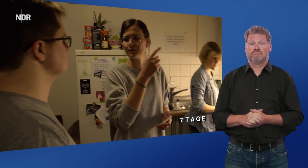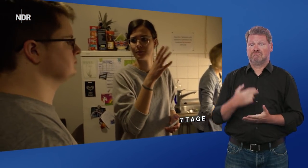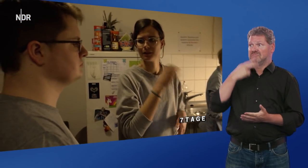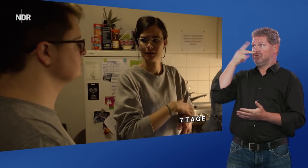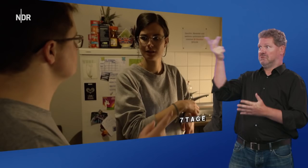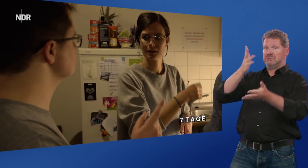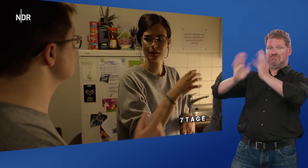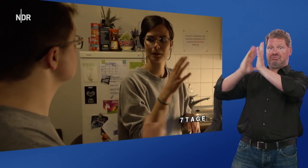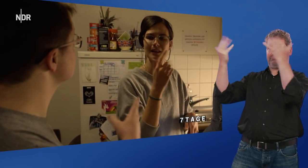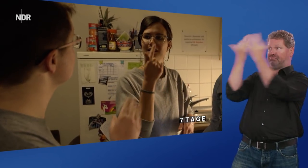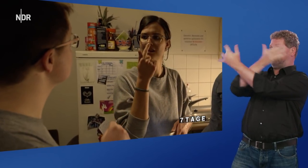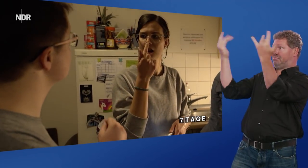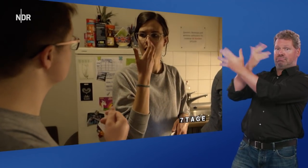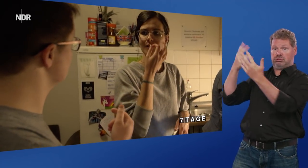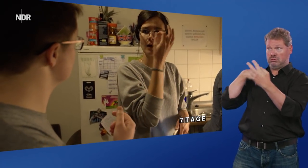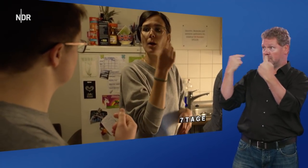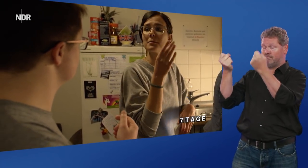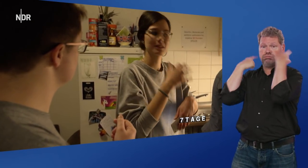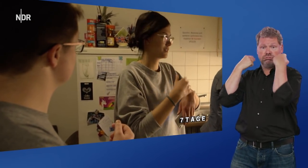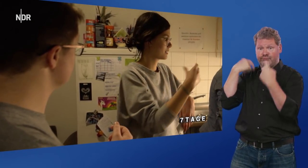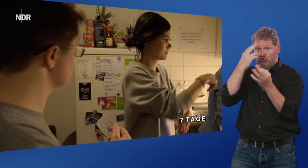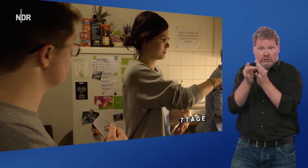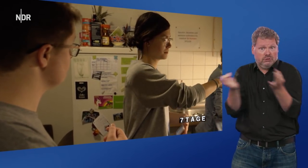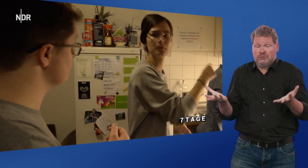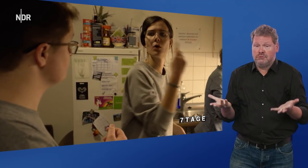Ehrlich gesagt seh ich nur vorbeifliegende Hände. Und versteh nichts.